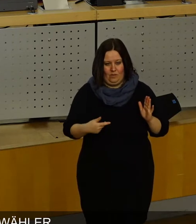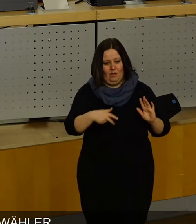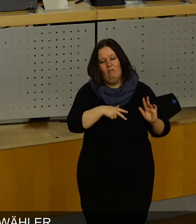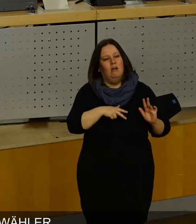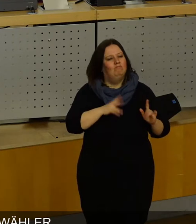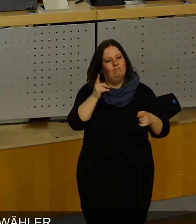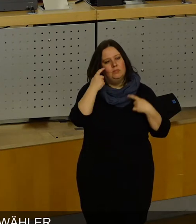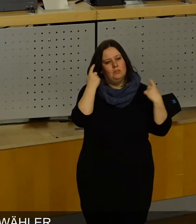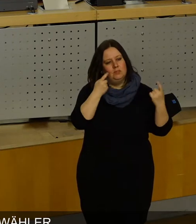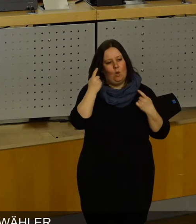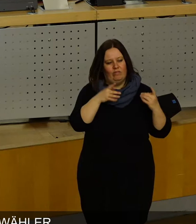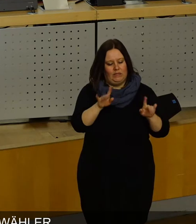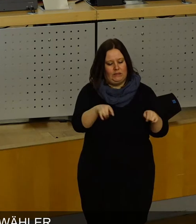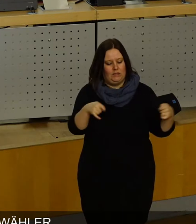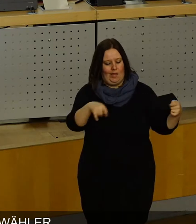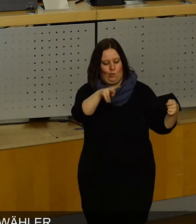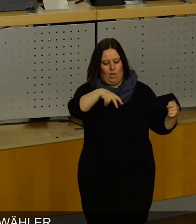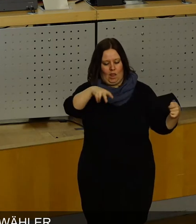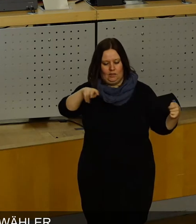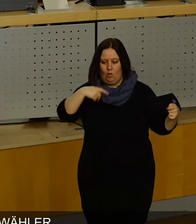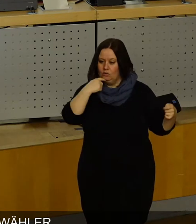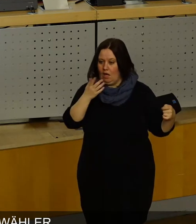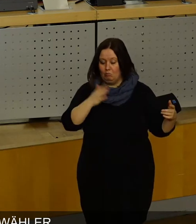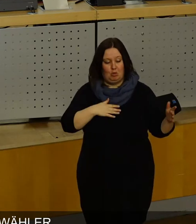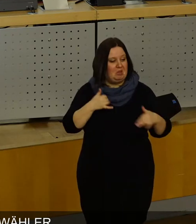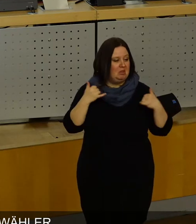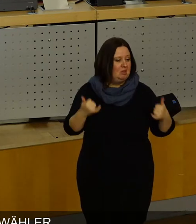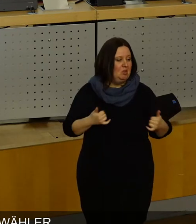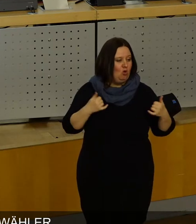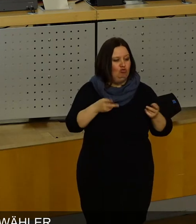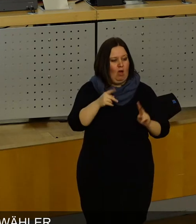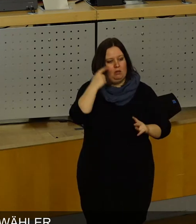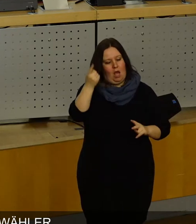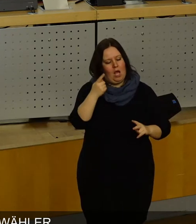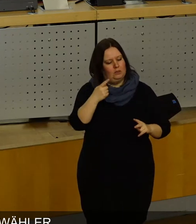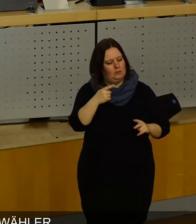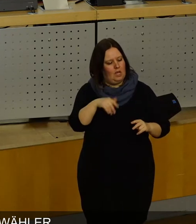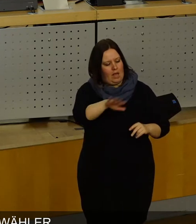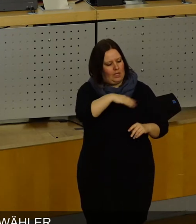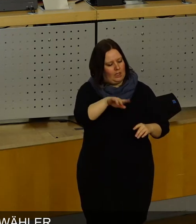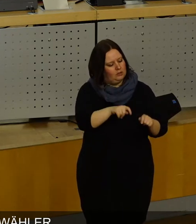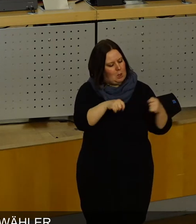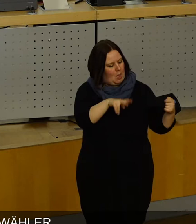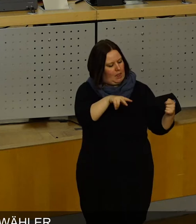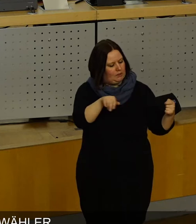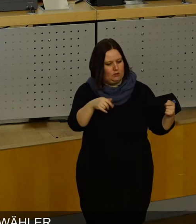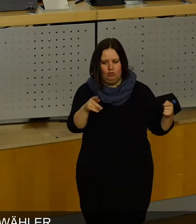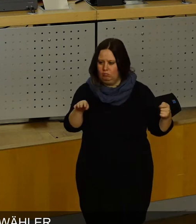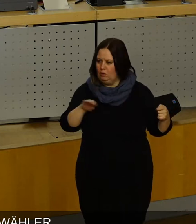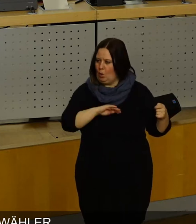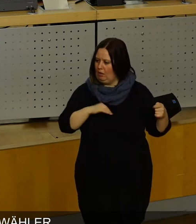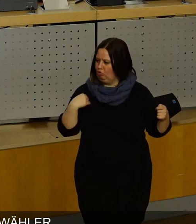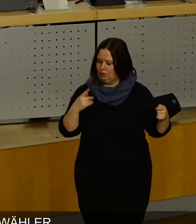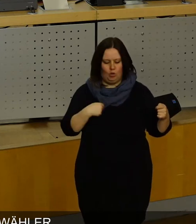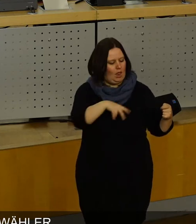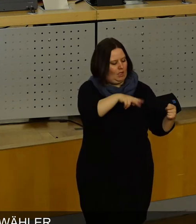die Befürchtung, nachdem wir die Zeitung gelesen haben, und ich darf wieder sagen, es ist fantastisch, Stadtratsangelegenheiten aus der Zeitung zu erfahren und nicht von Ihnen als Kollegen